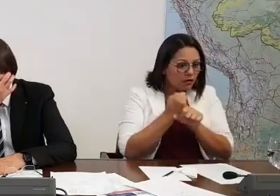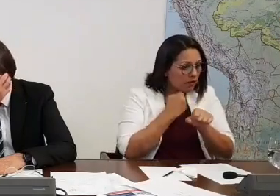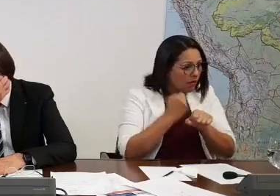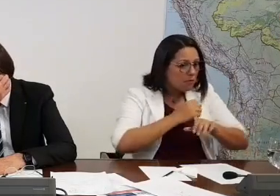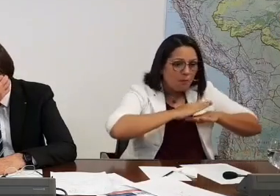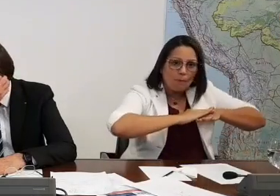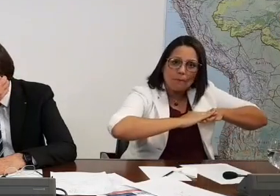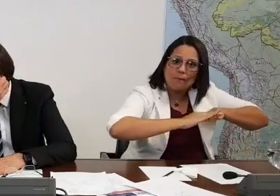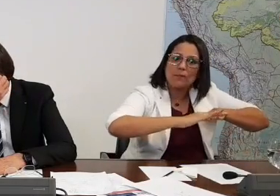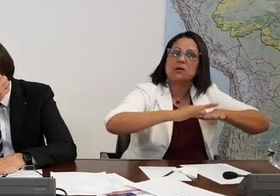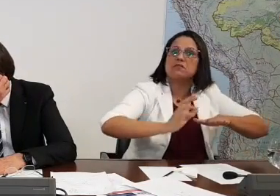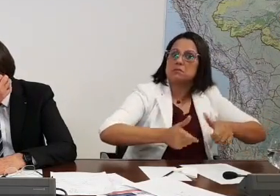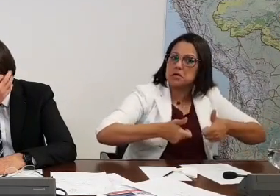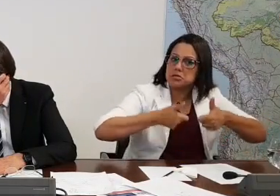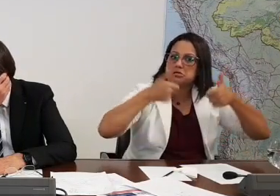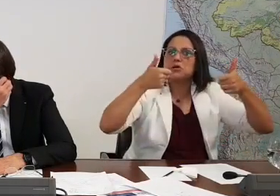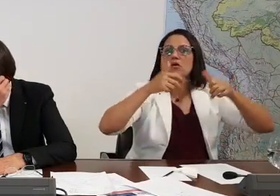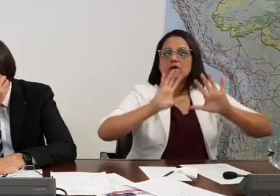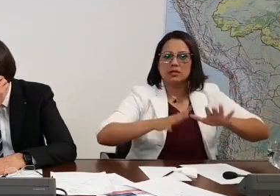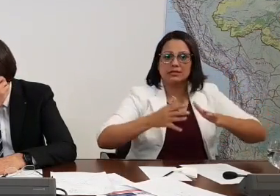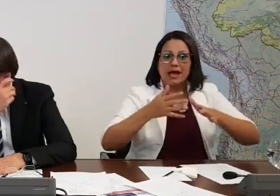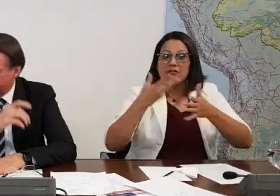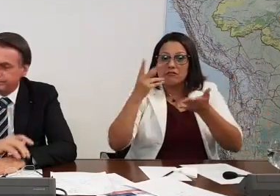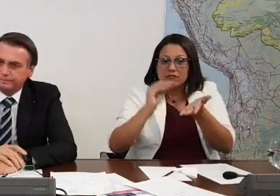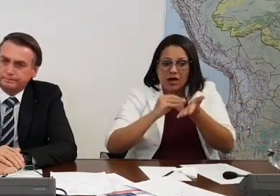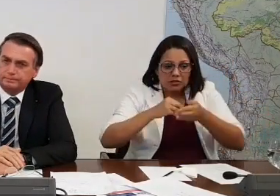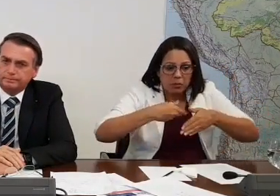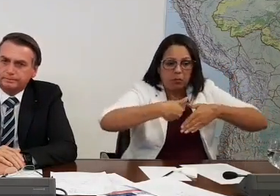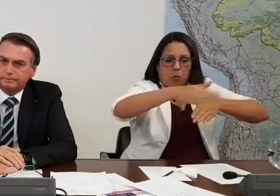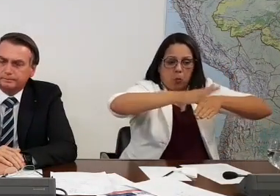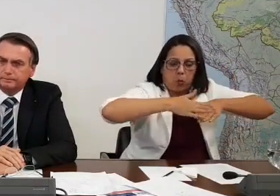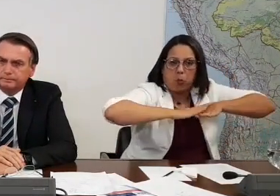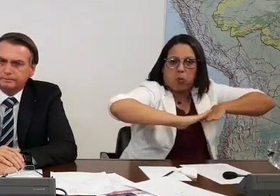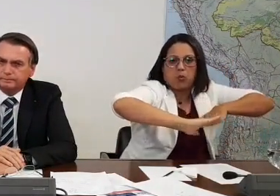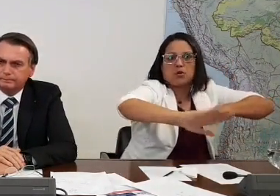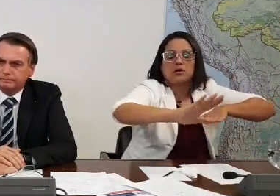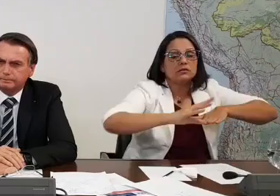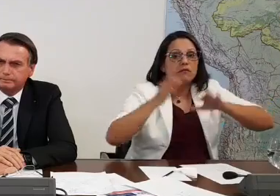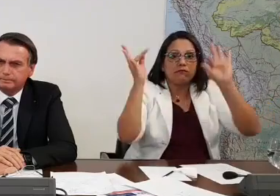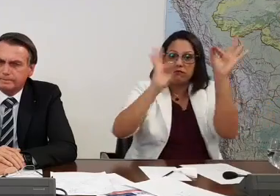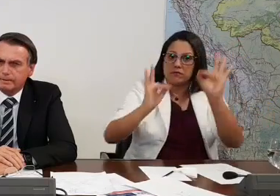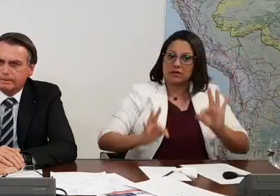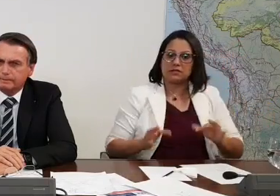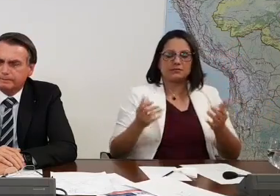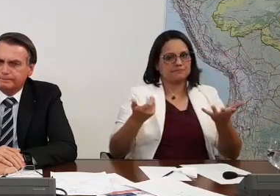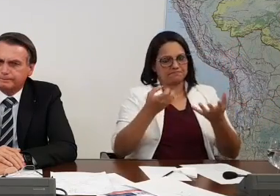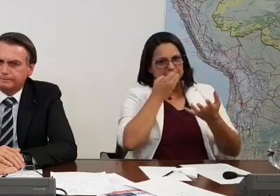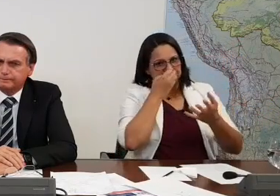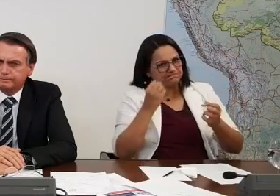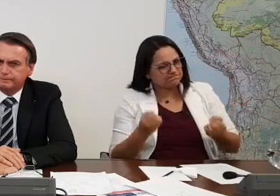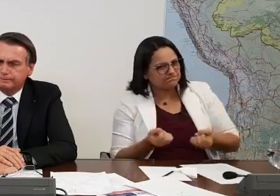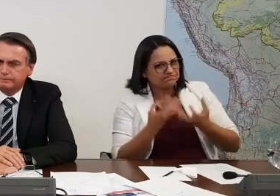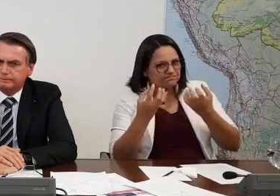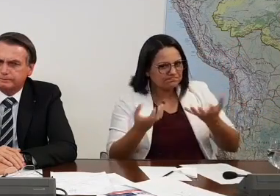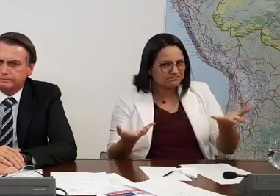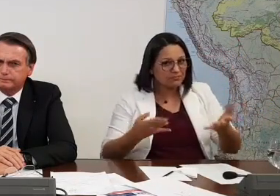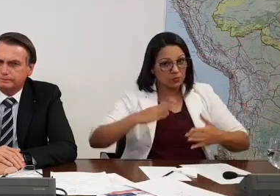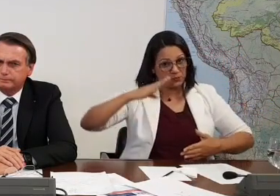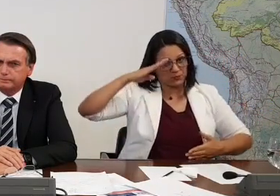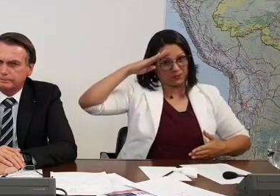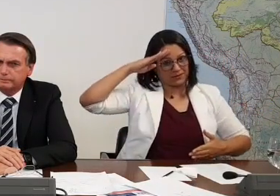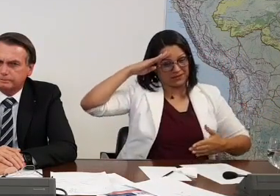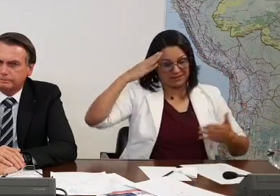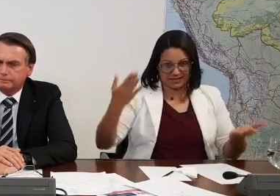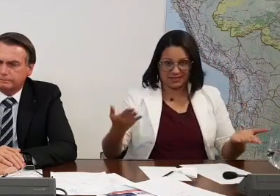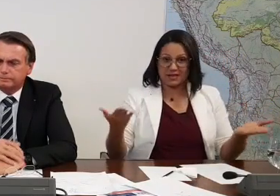O asfalto está chegando. Eles estão extremamente felizes com o que está acontecendo. Isso vai ser importante para o setor produtivo. Então o Exército está dando um